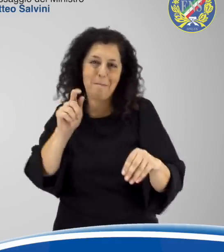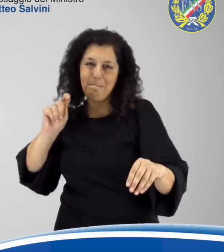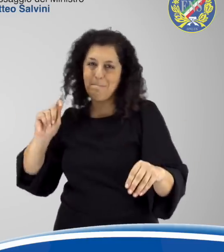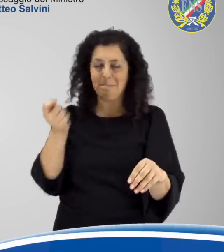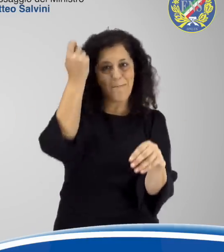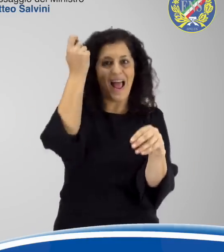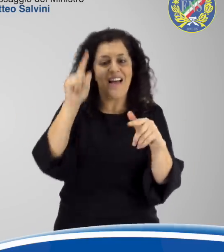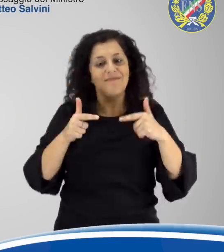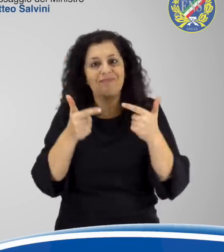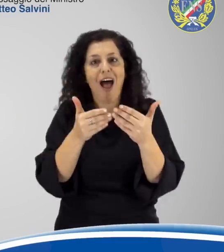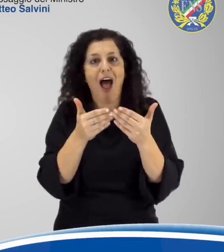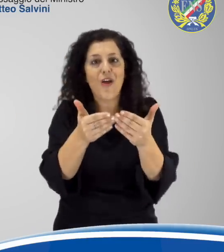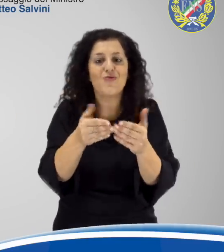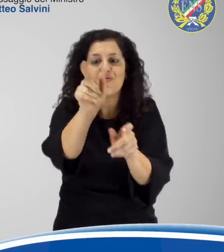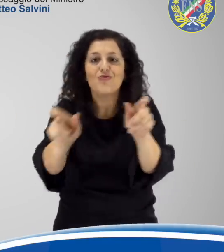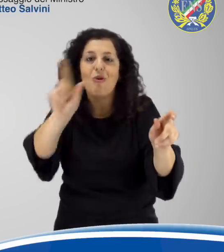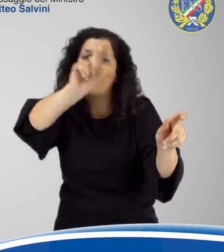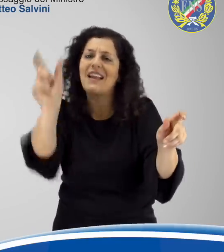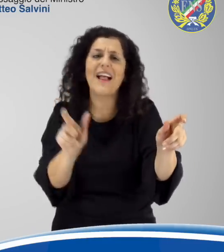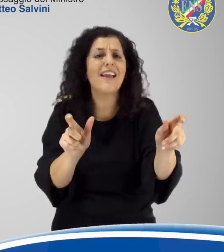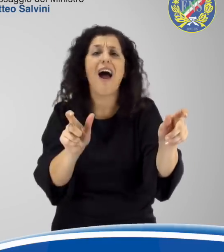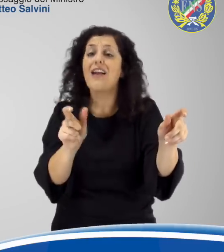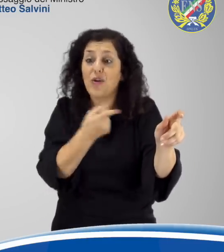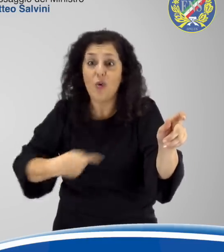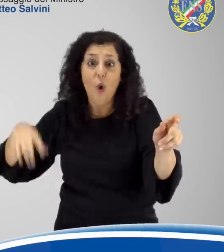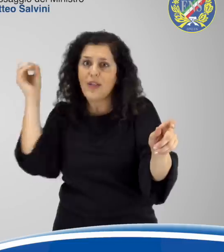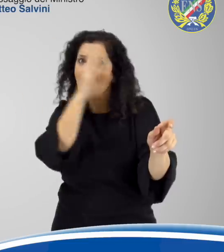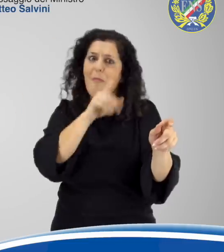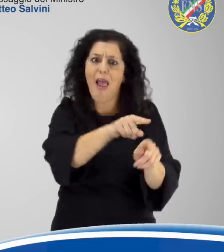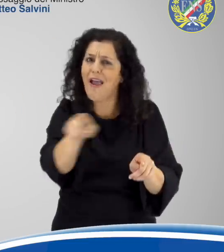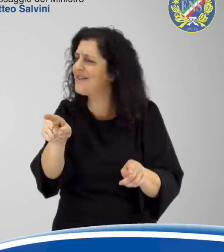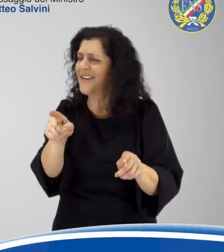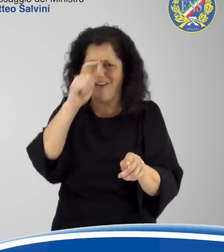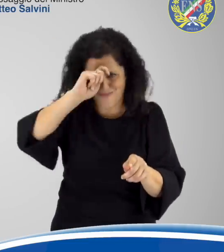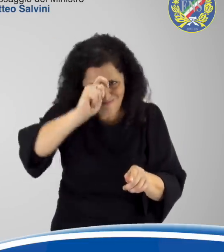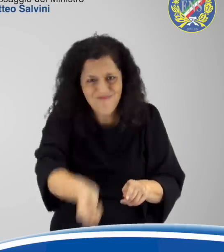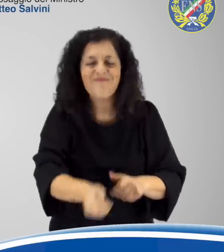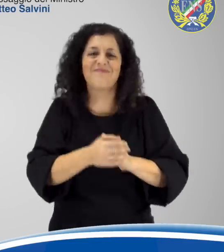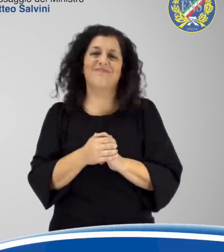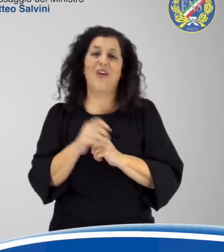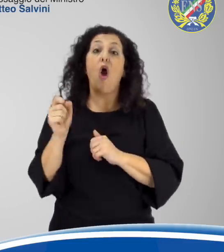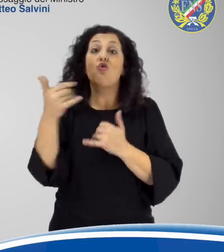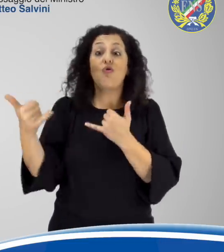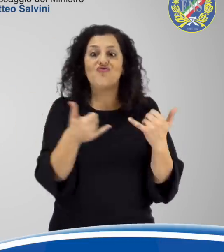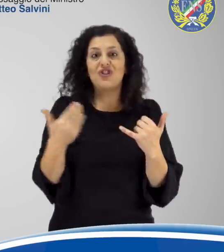risultati concreti per aiutare italiani che non meritano di essere dimenticati. Il 12 dicembre scorso